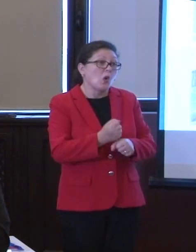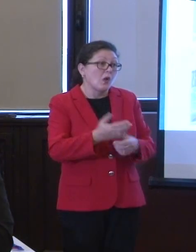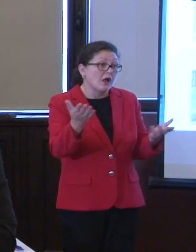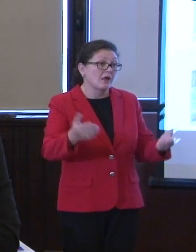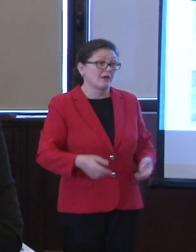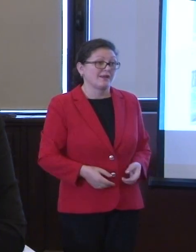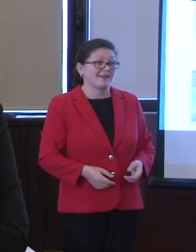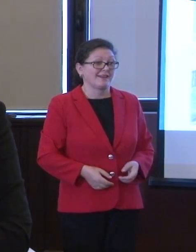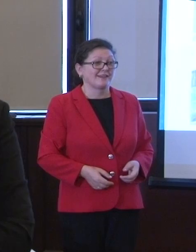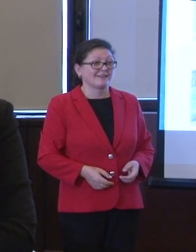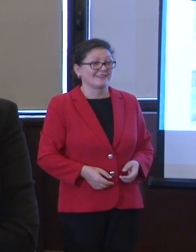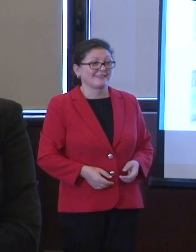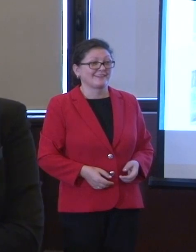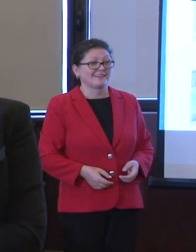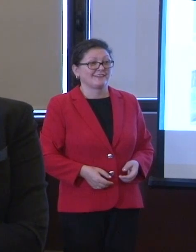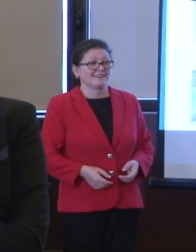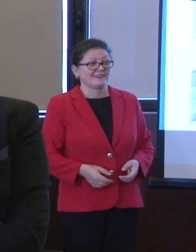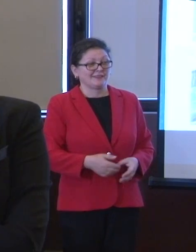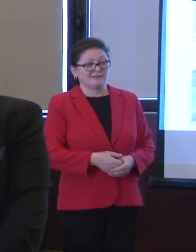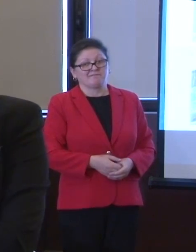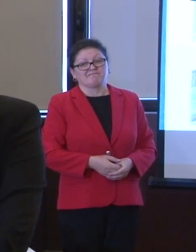ce tu vă făcut, să faci, tu ca individ.